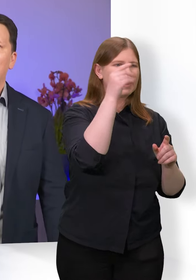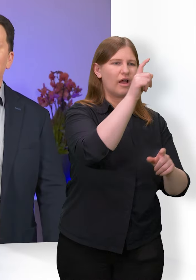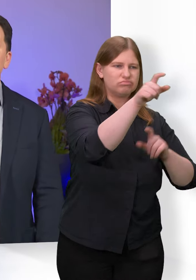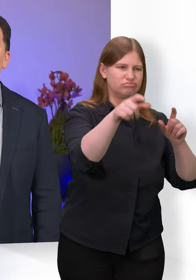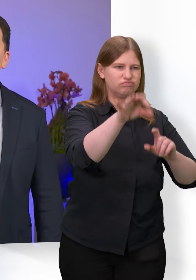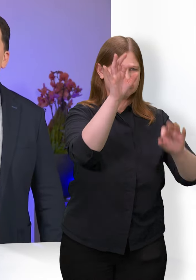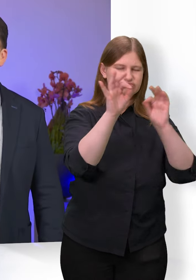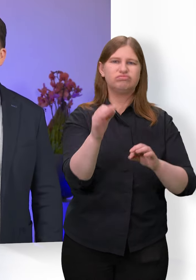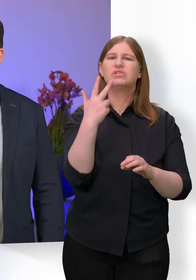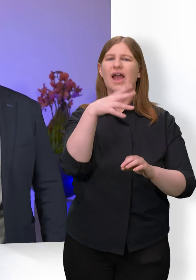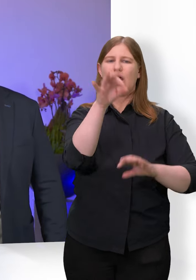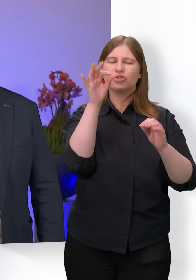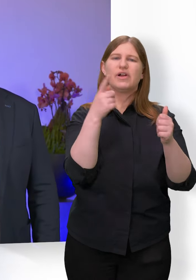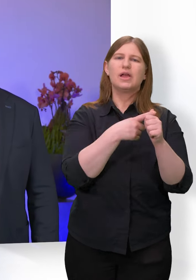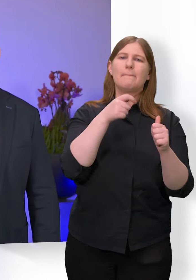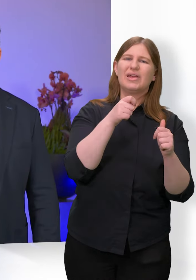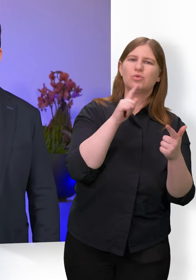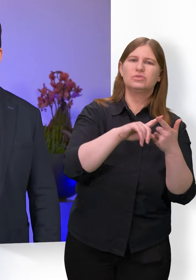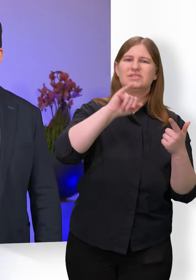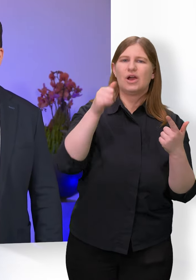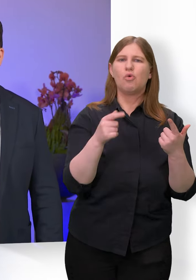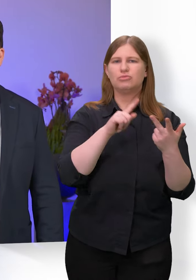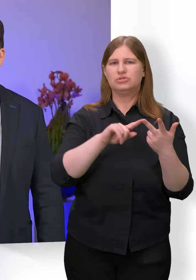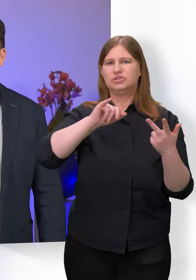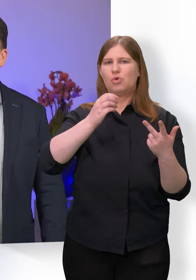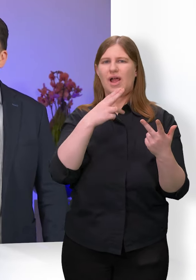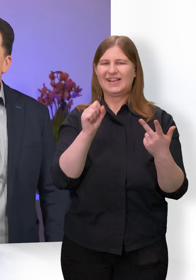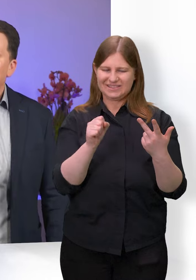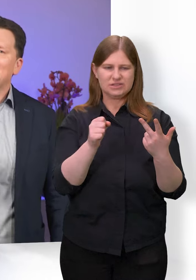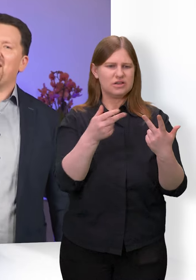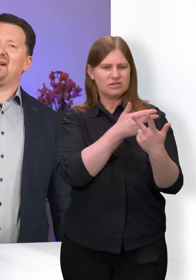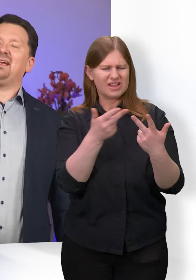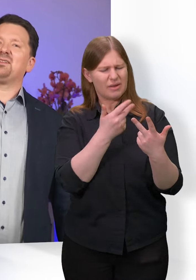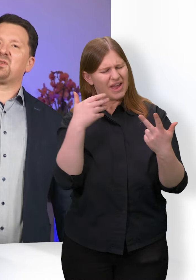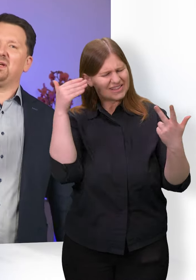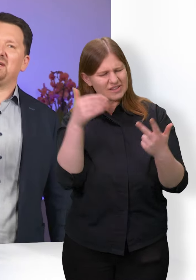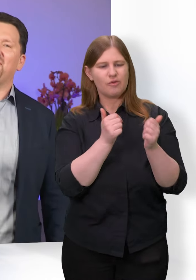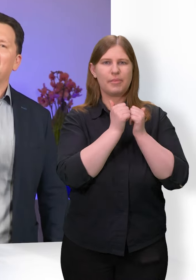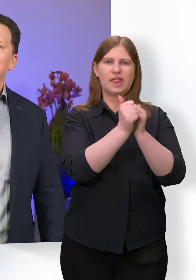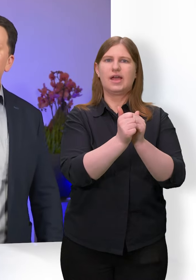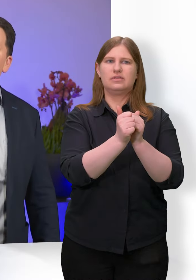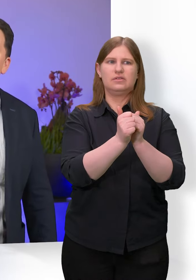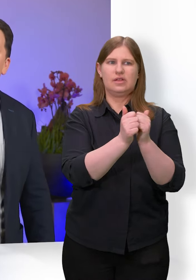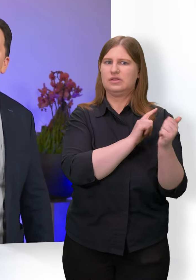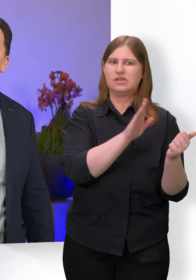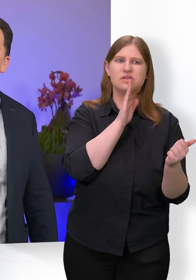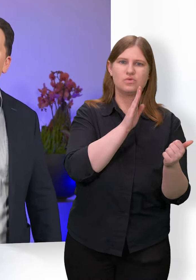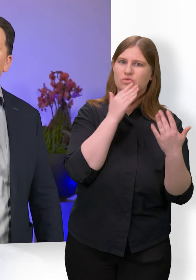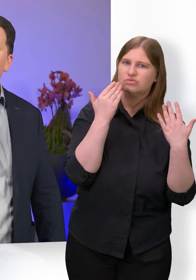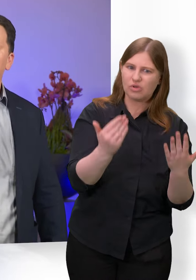Johannes, um sie intensiv zu begleiten. Und es reicht nicht, die Evangelien zeugen davon, dass er aus diesen drei den Petrus